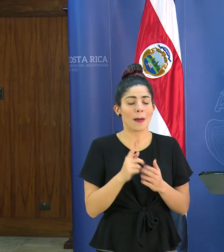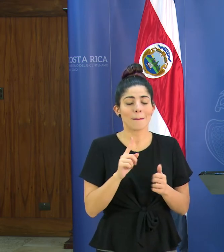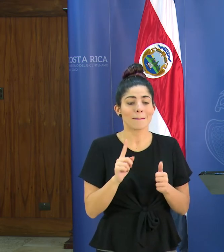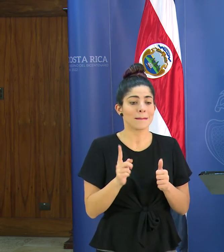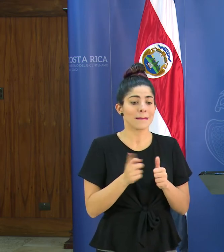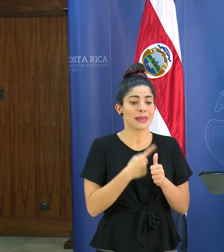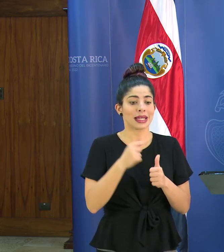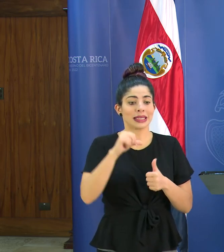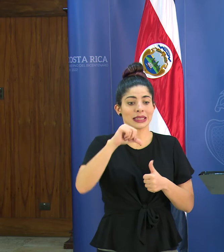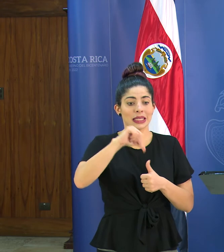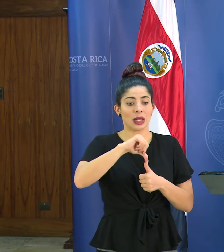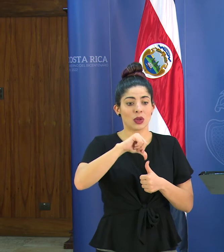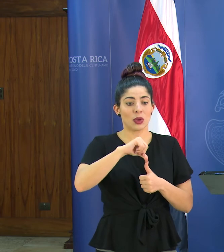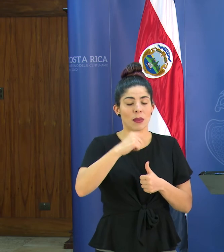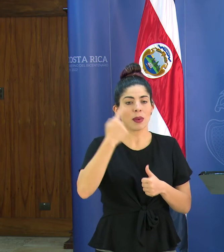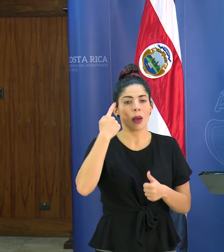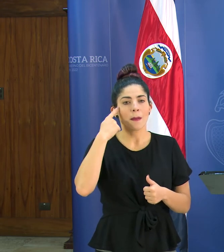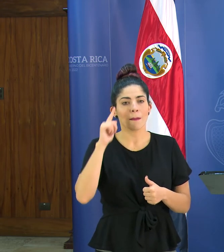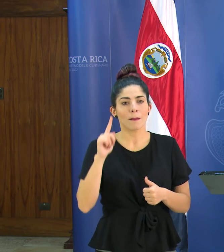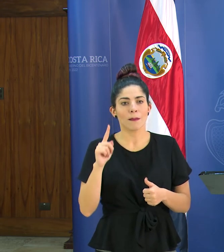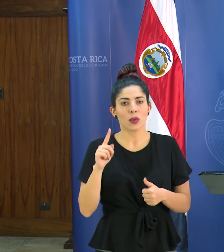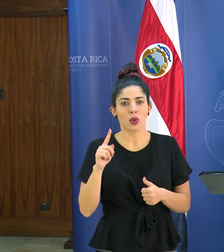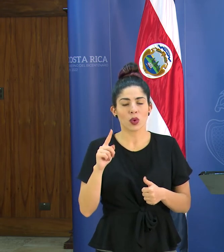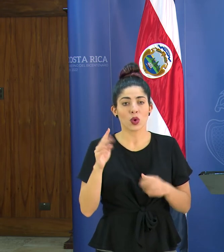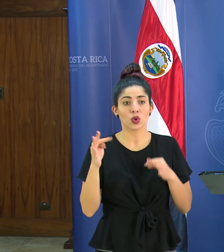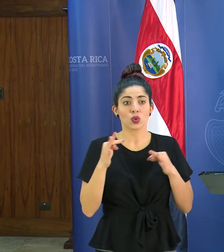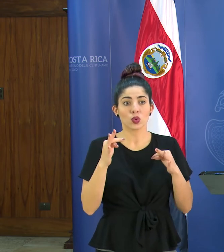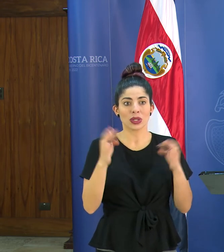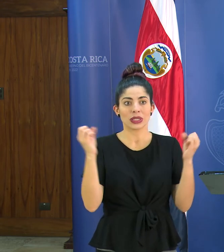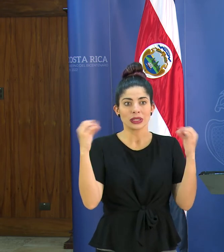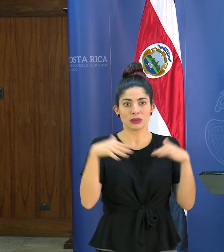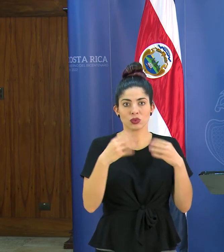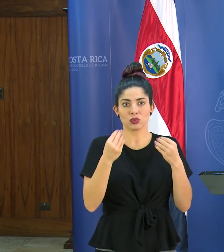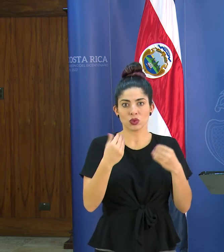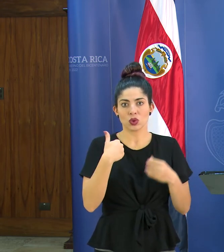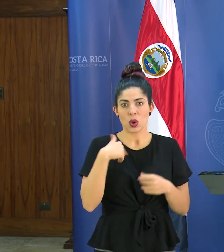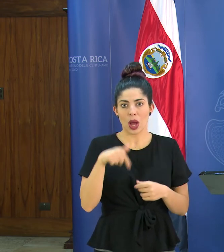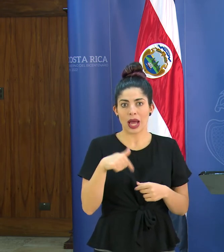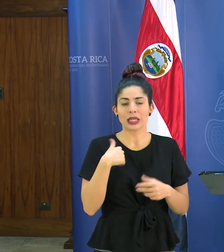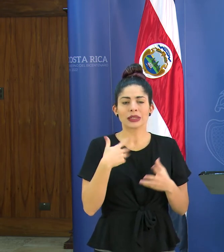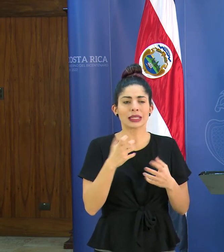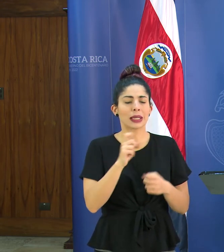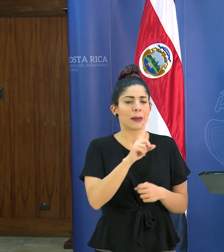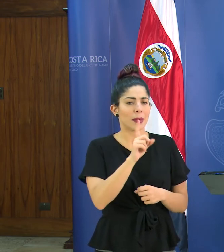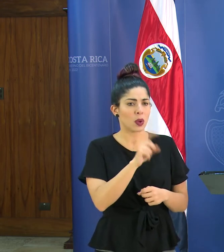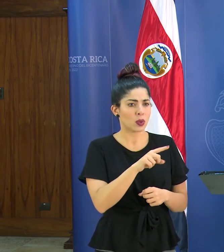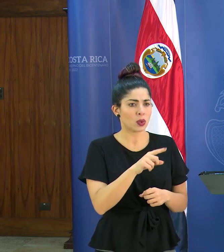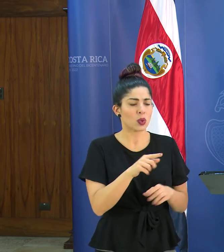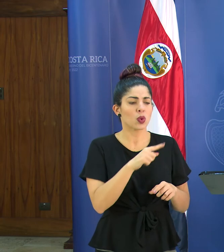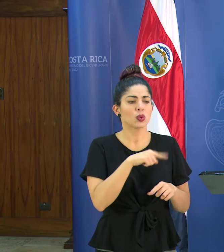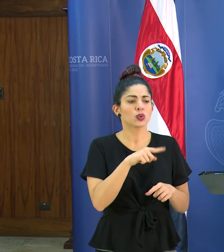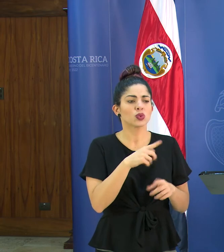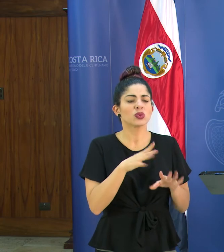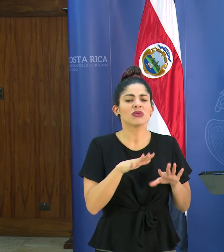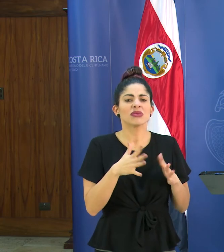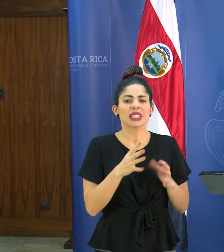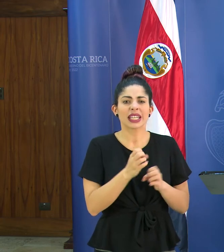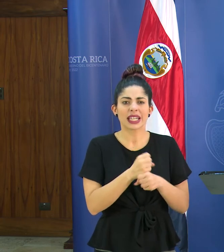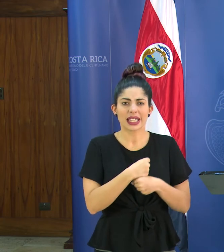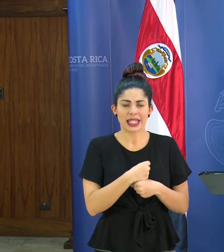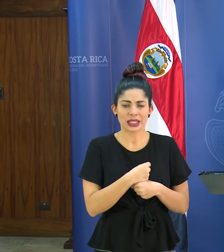lugar a Centroamérica por todo el turismo que tenemos entonces yo quería preguntarle qué han hecho ustedes